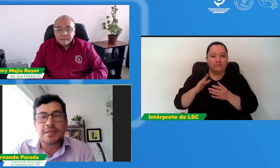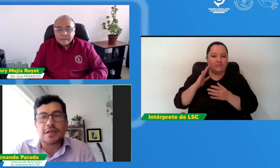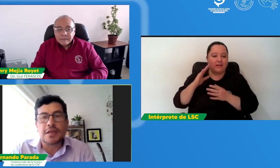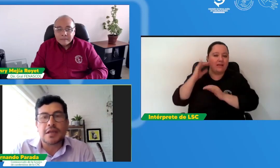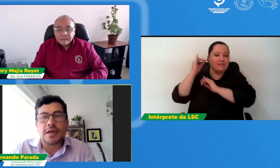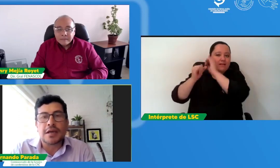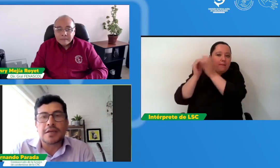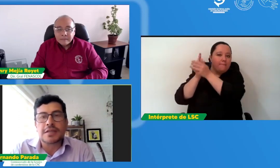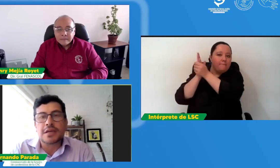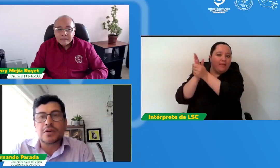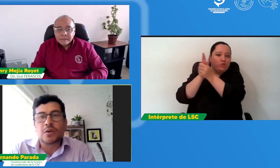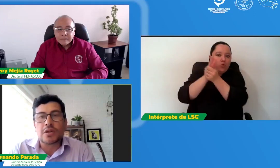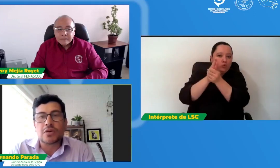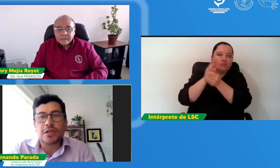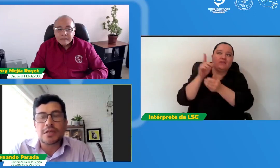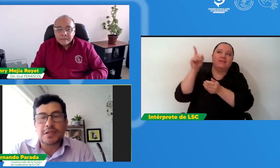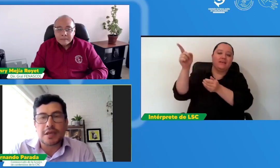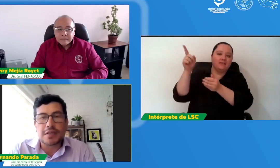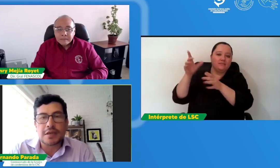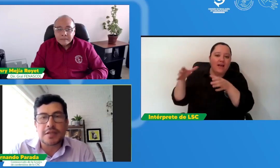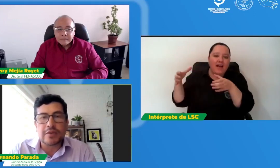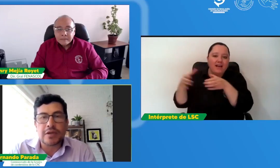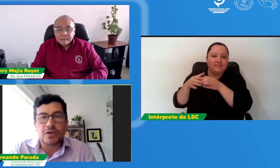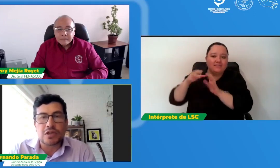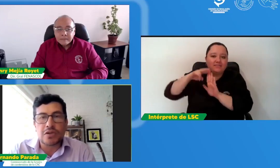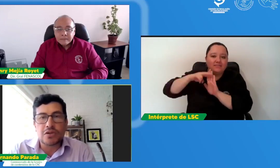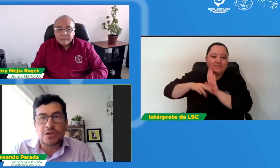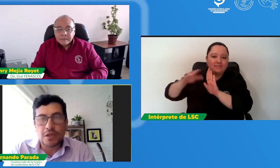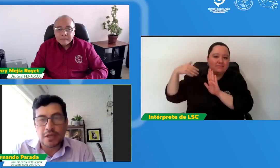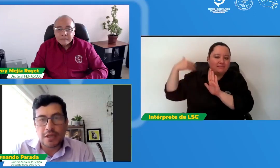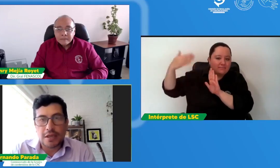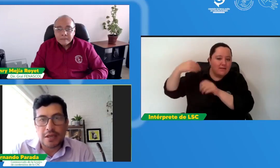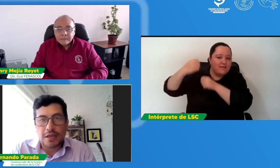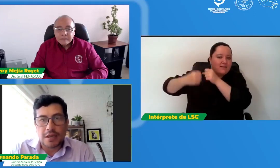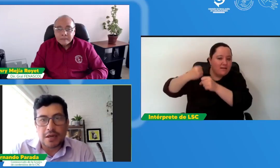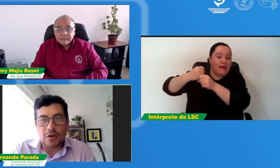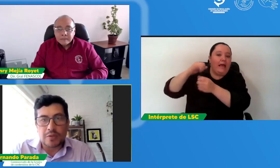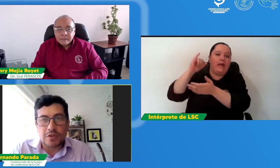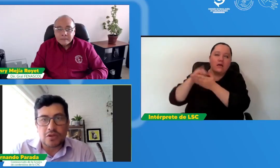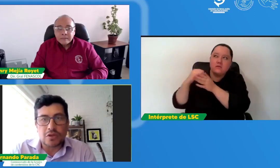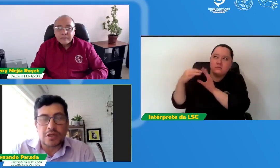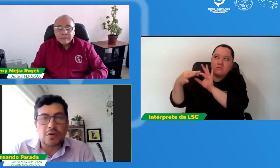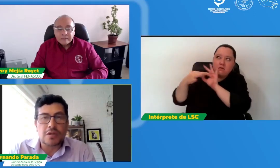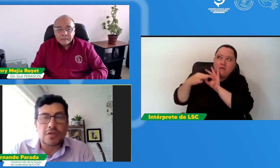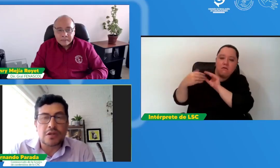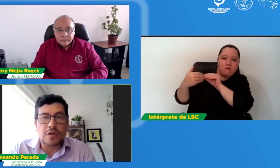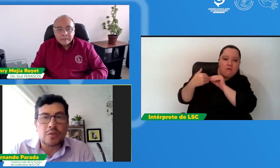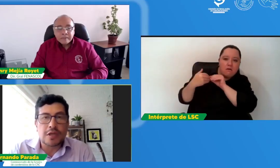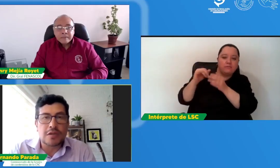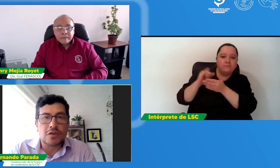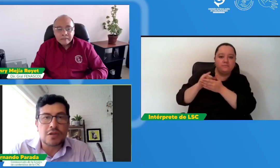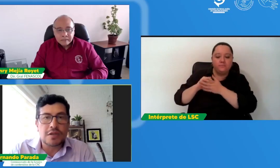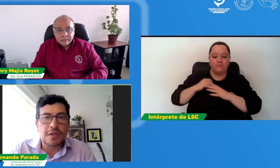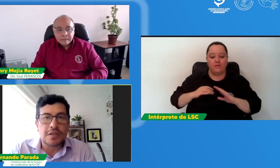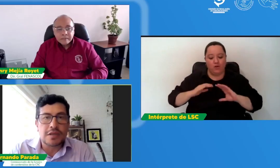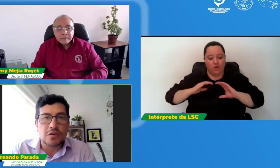de agencias regulatorias. Ya desde hace varios años la Comisión de Regulación de Comunicaciones ha sido